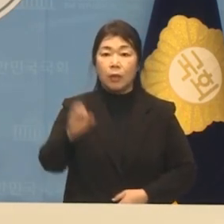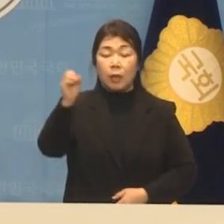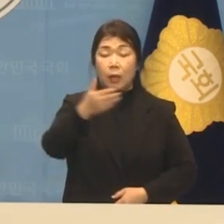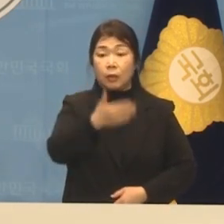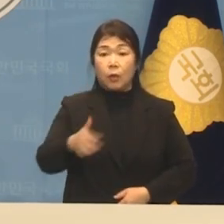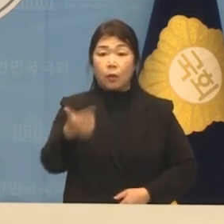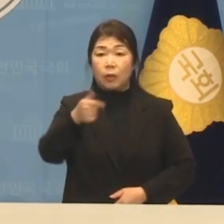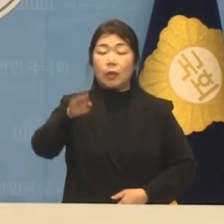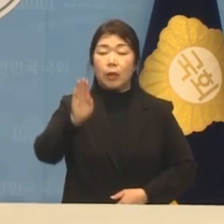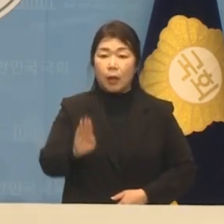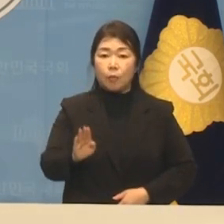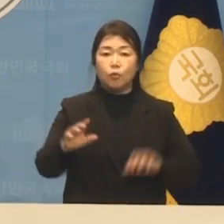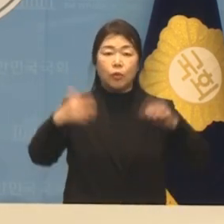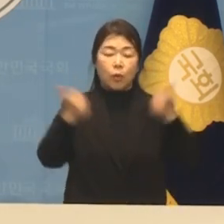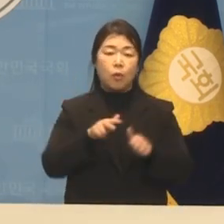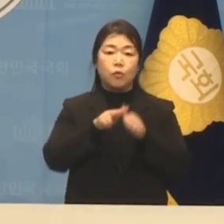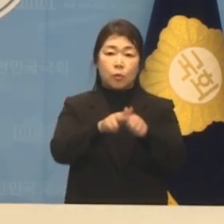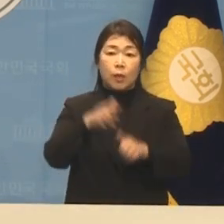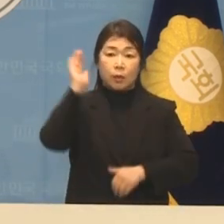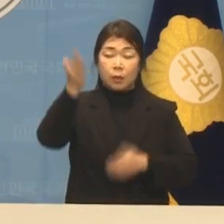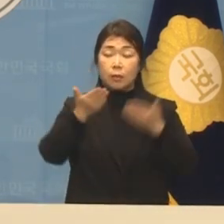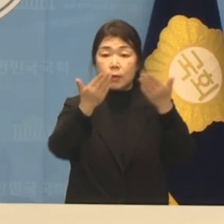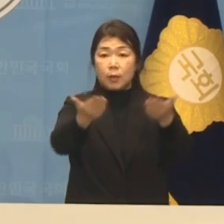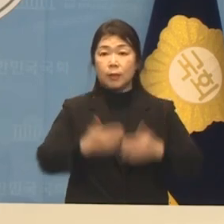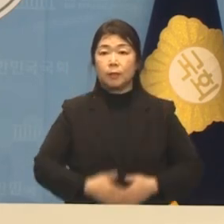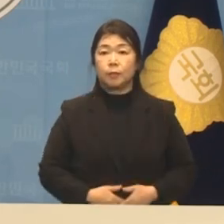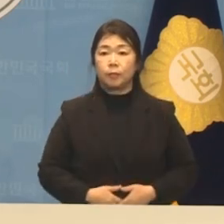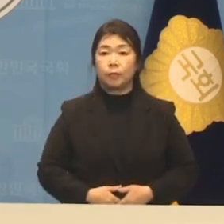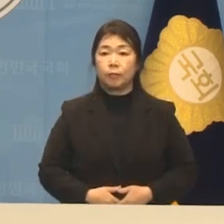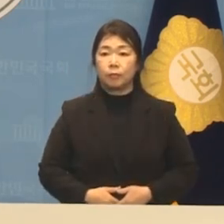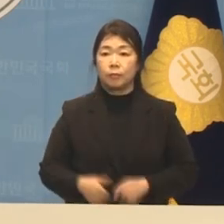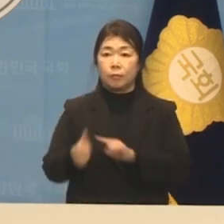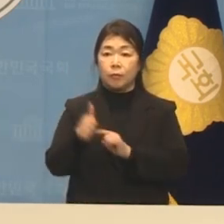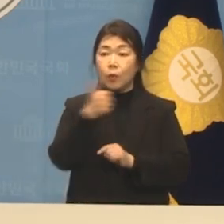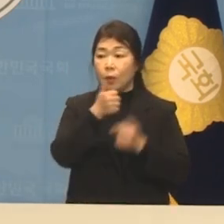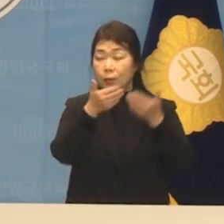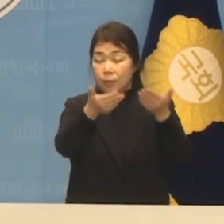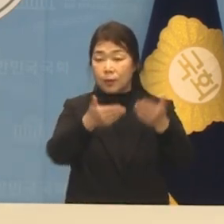기자회견이 있겠습니다. 이나영 후보를 소개하겠습니다.